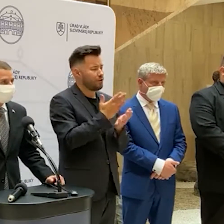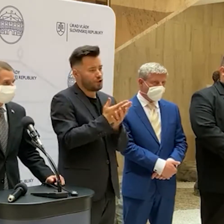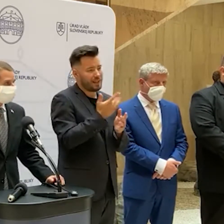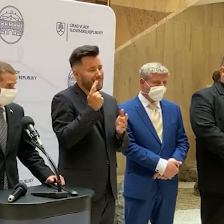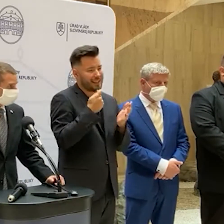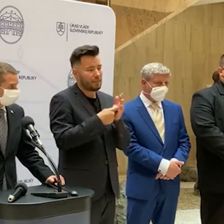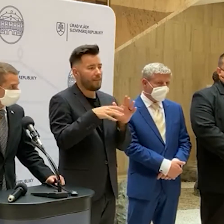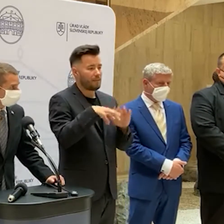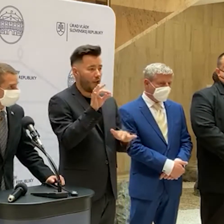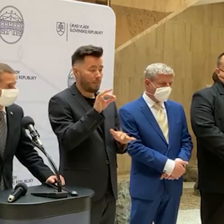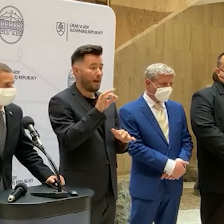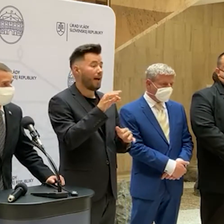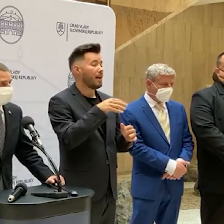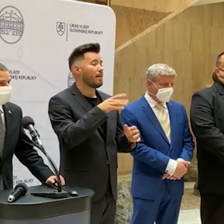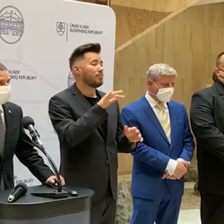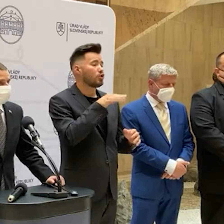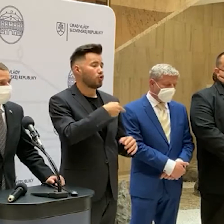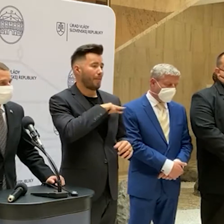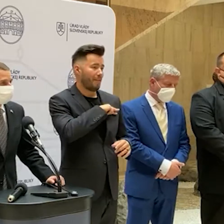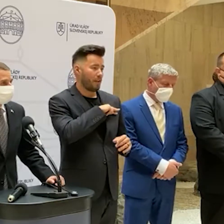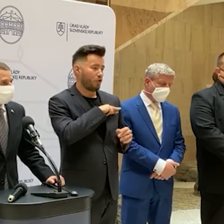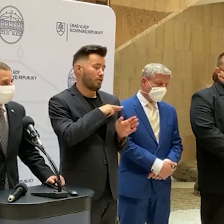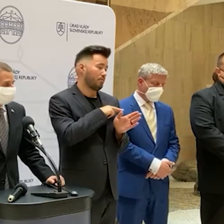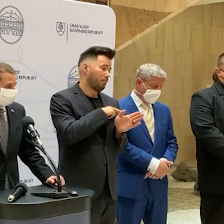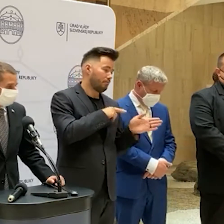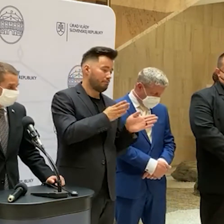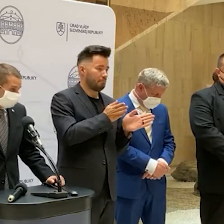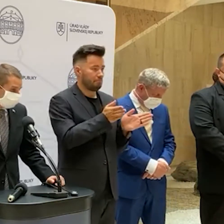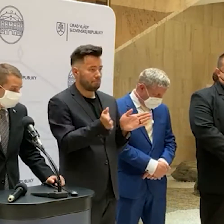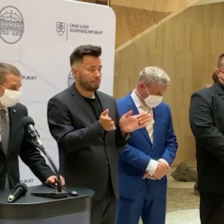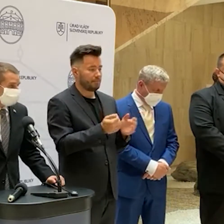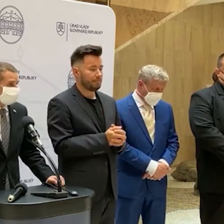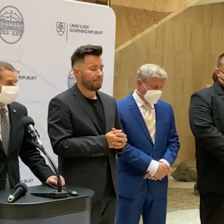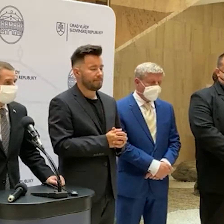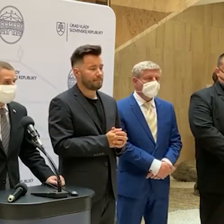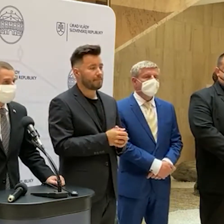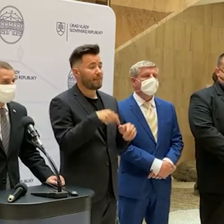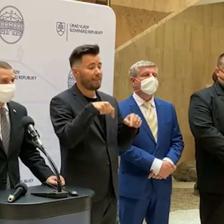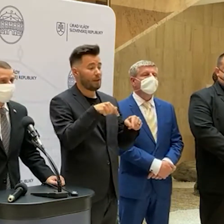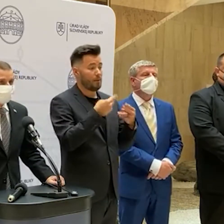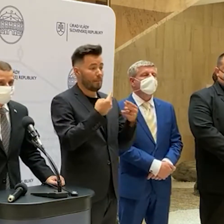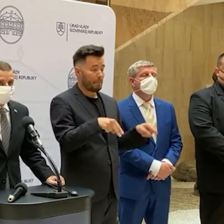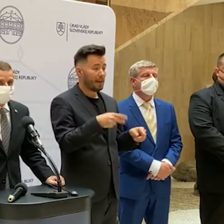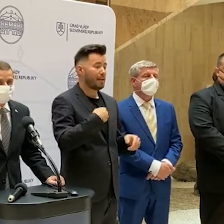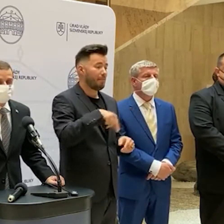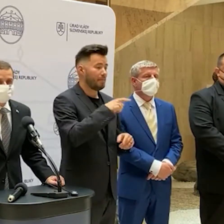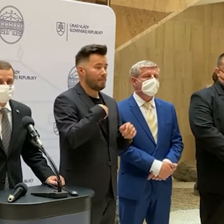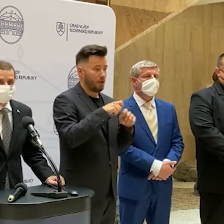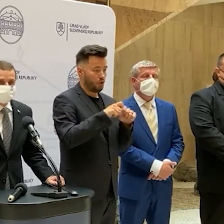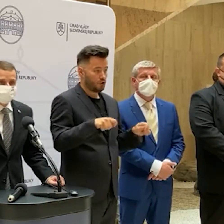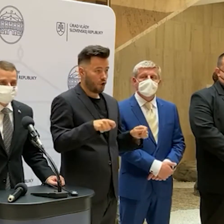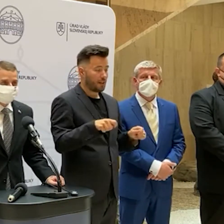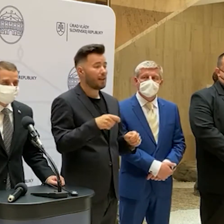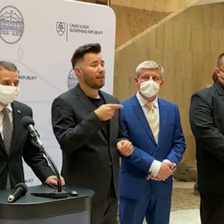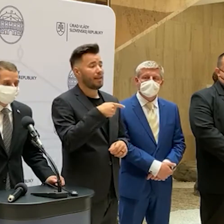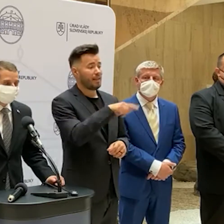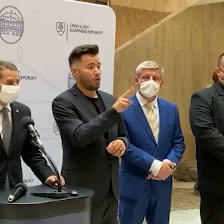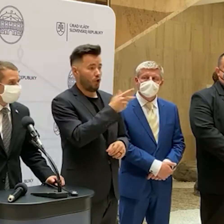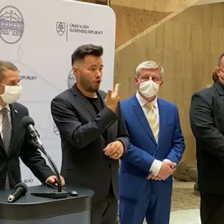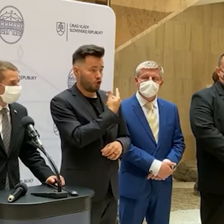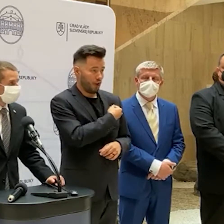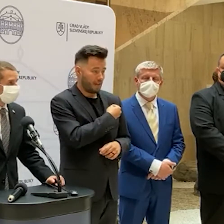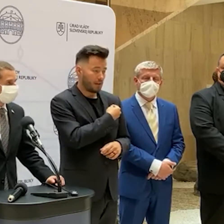aj nejaká zodpovednosť. A v tomto prípade sme sa rozhodli, že očkovaní budú mať